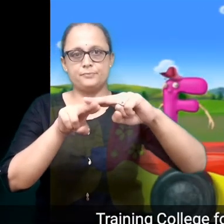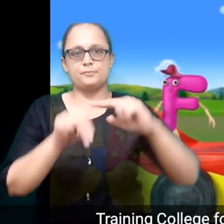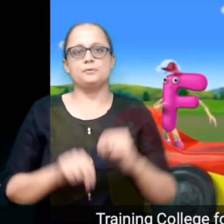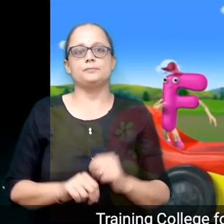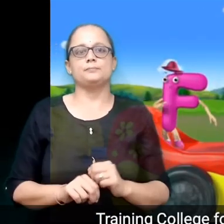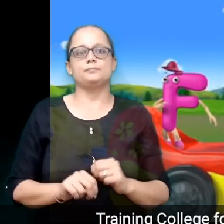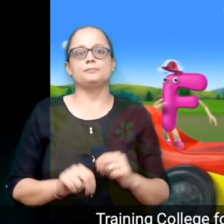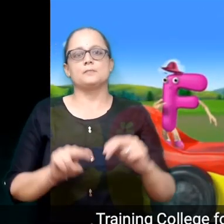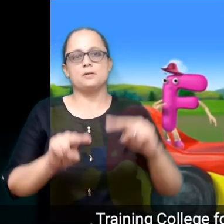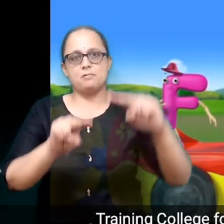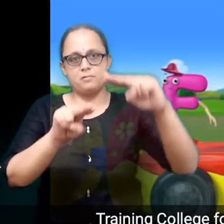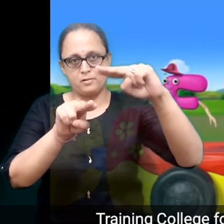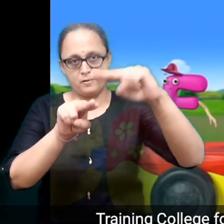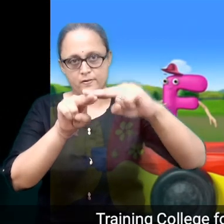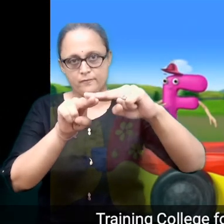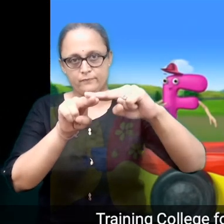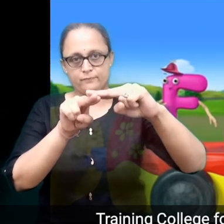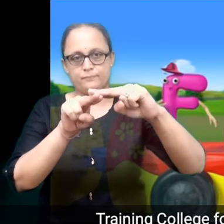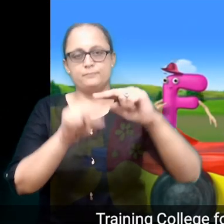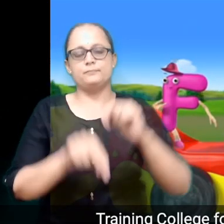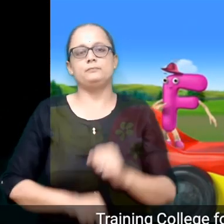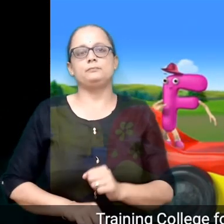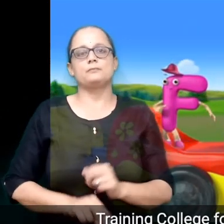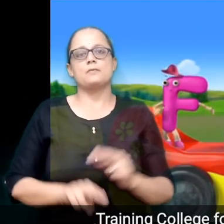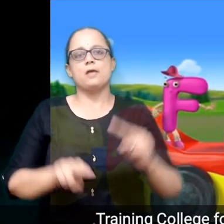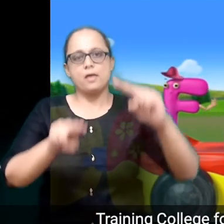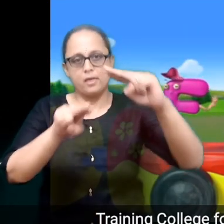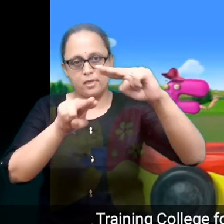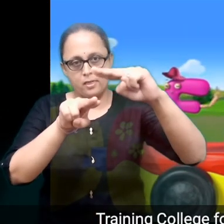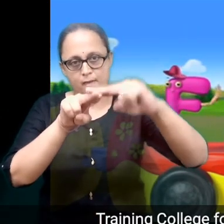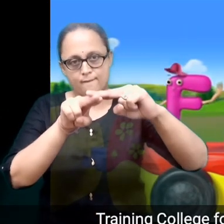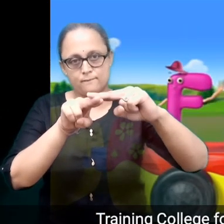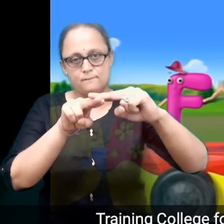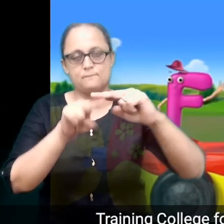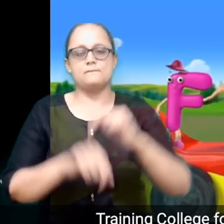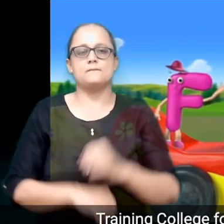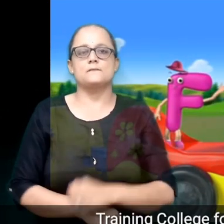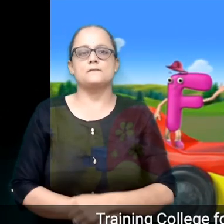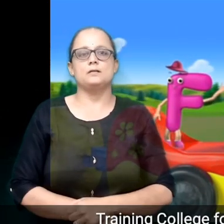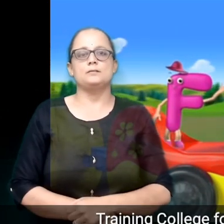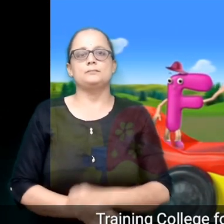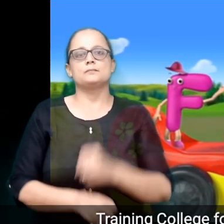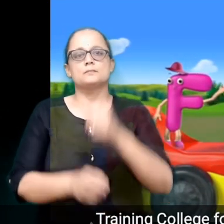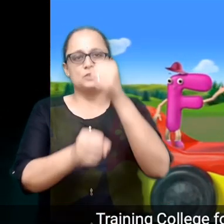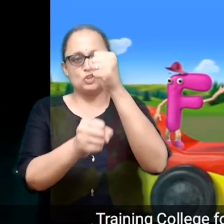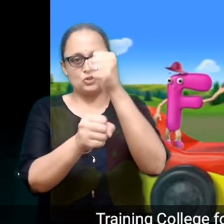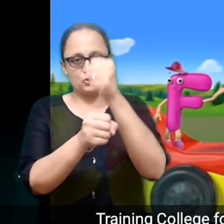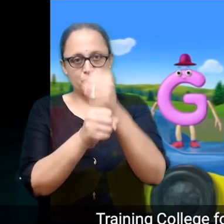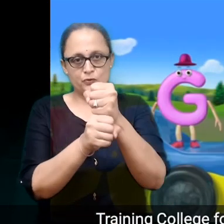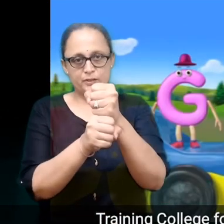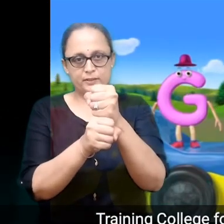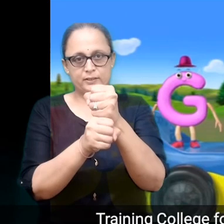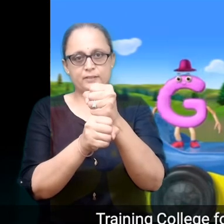F, F, F, G,